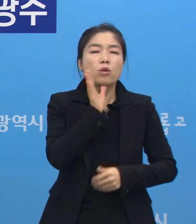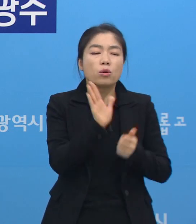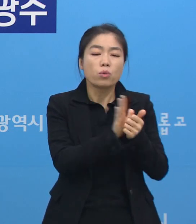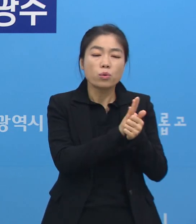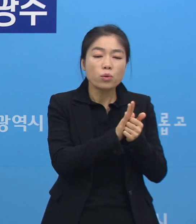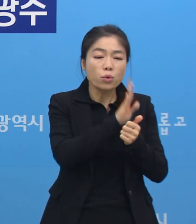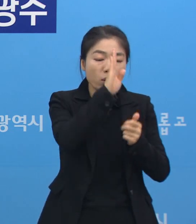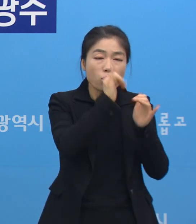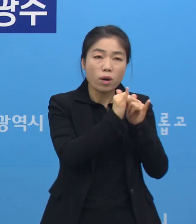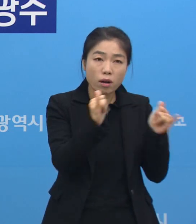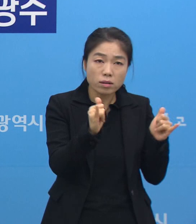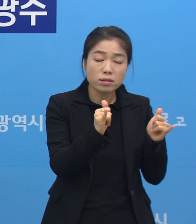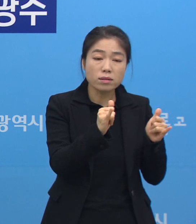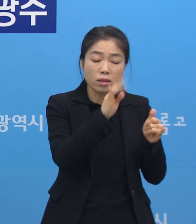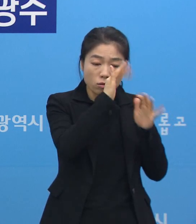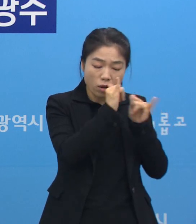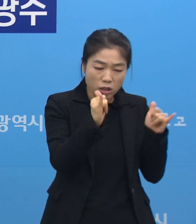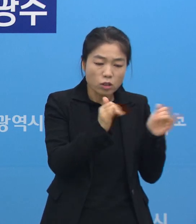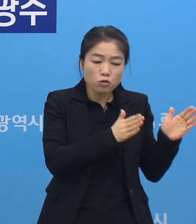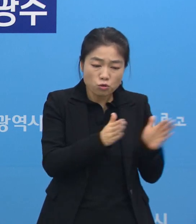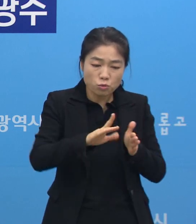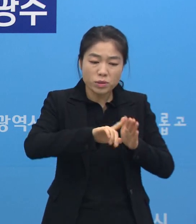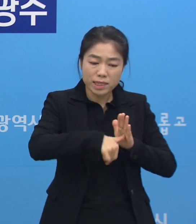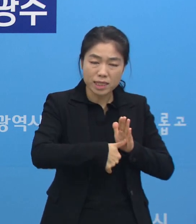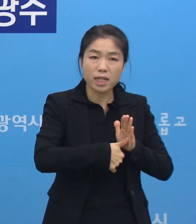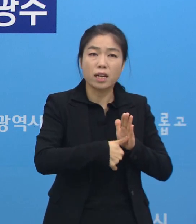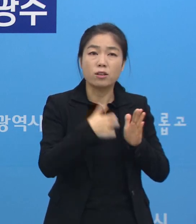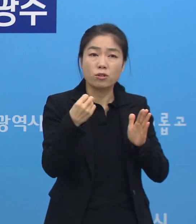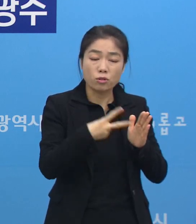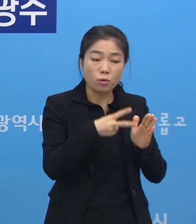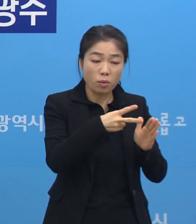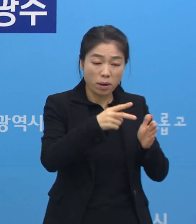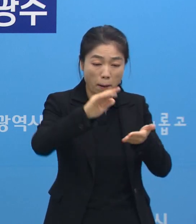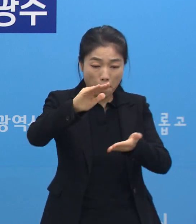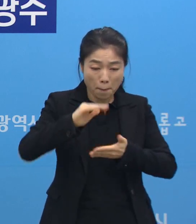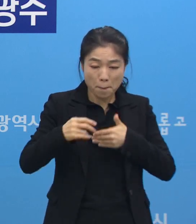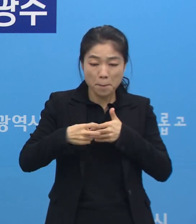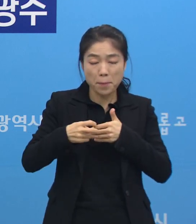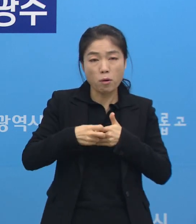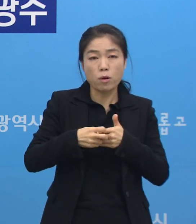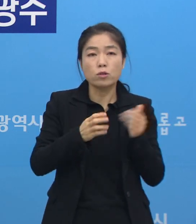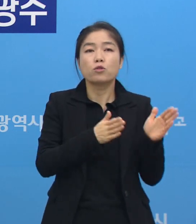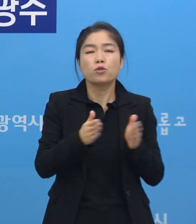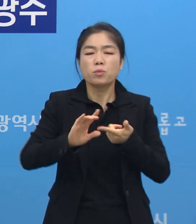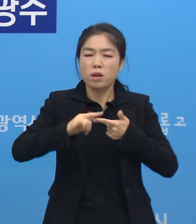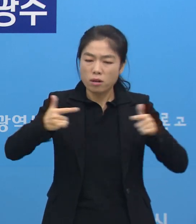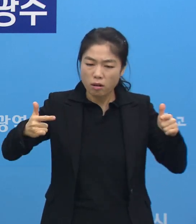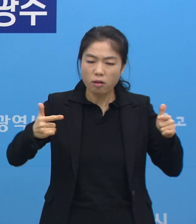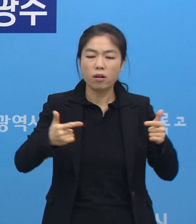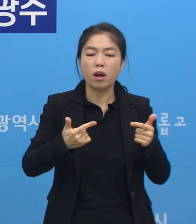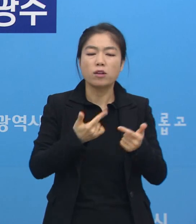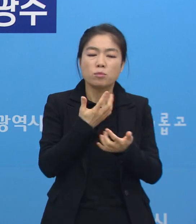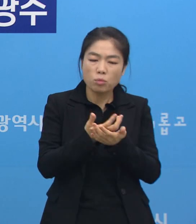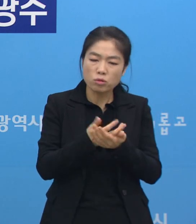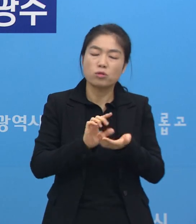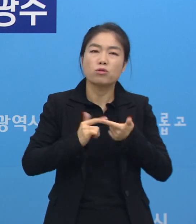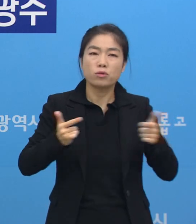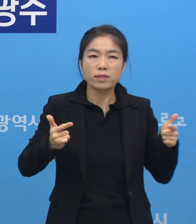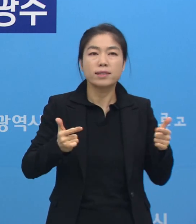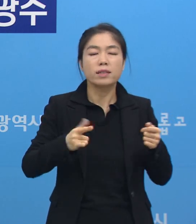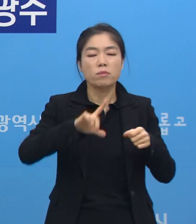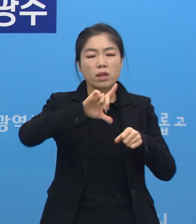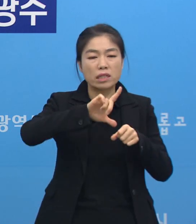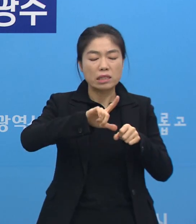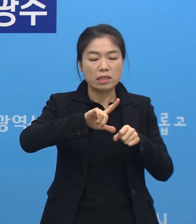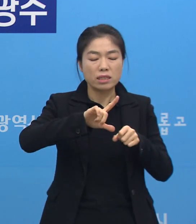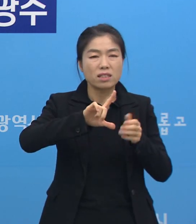환자 후송에 준비하는 시간, 또 환자를 받는 병원에서 준비해야 될 여러 가지 요건들 때문에 시간이